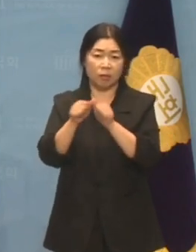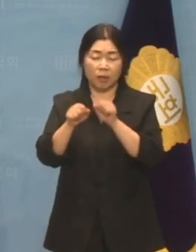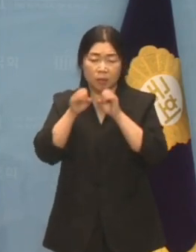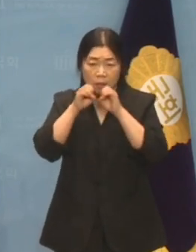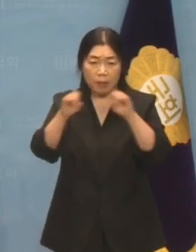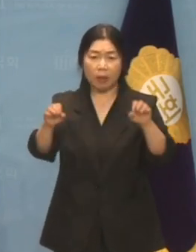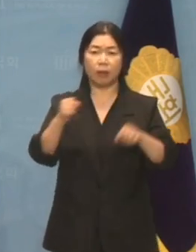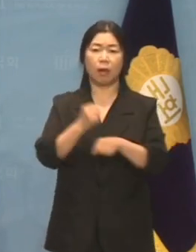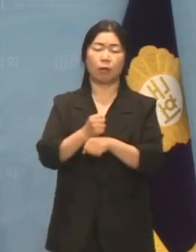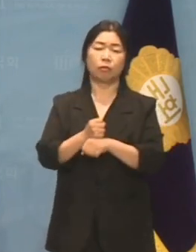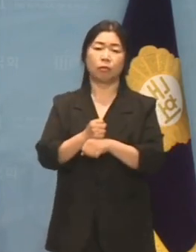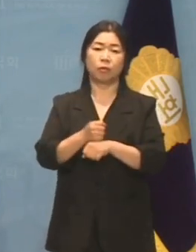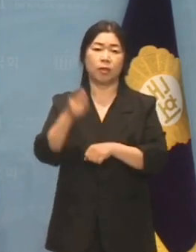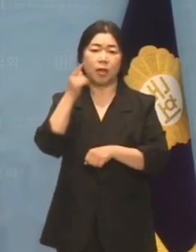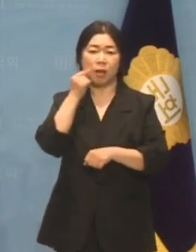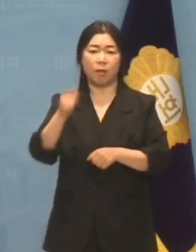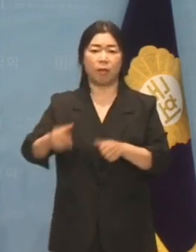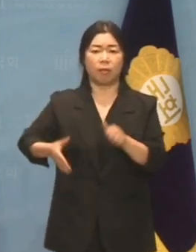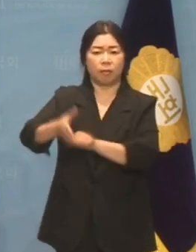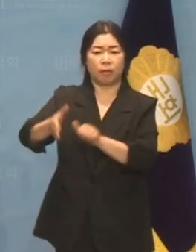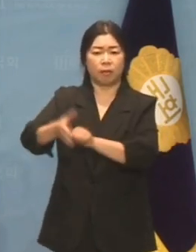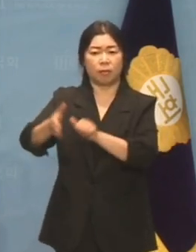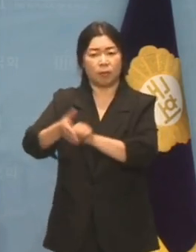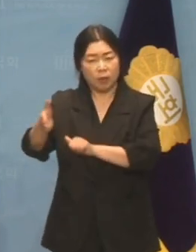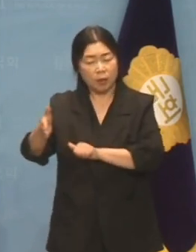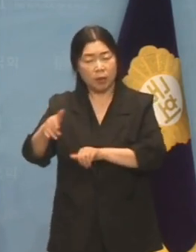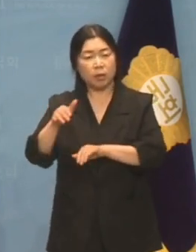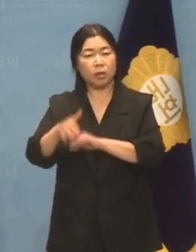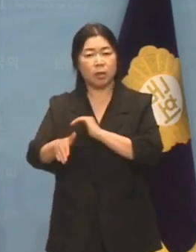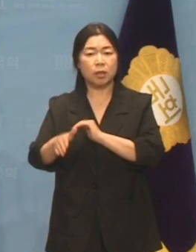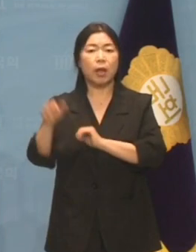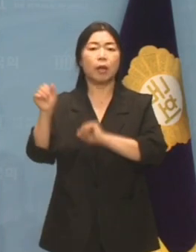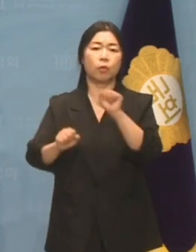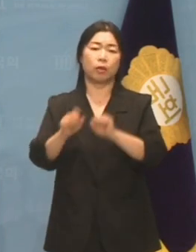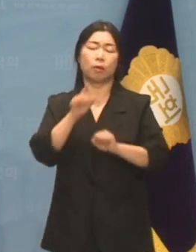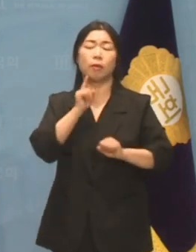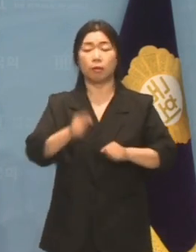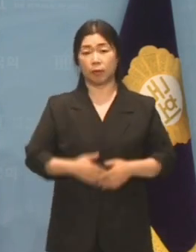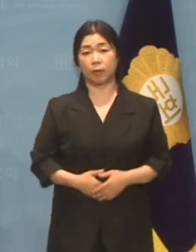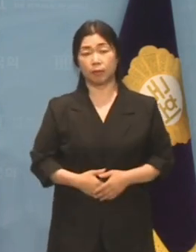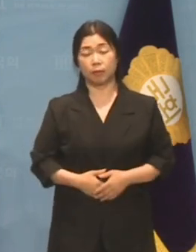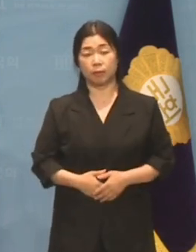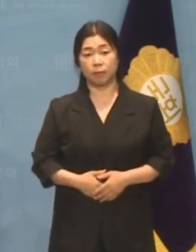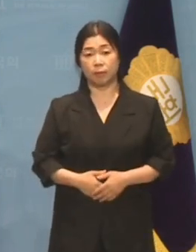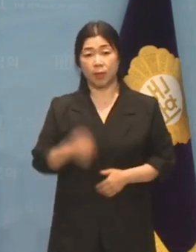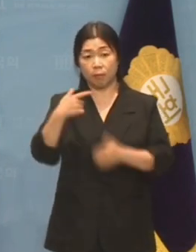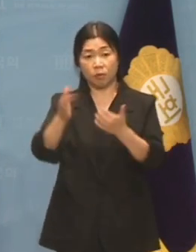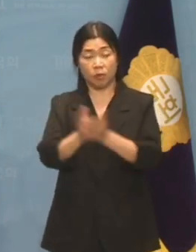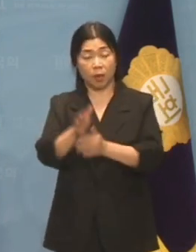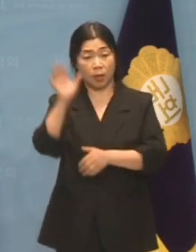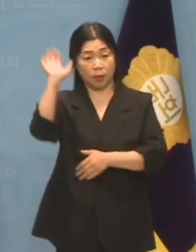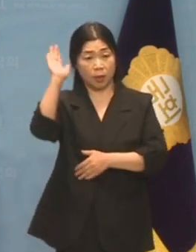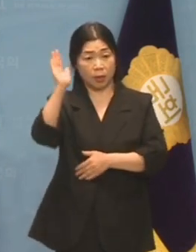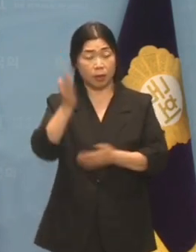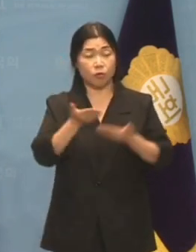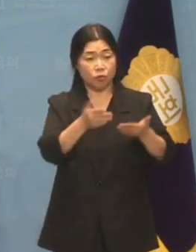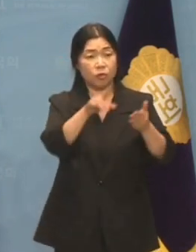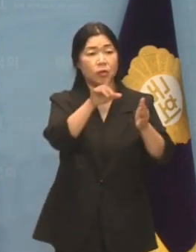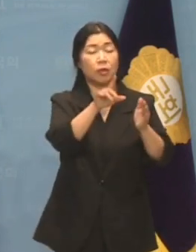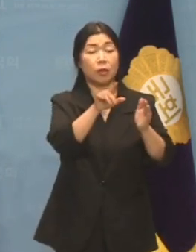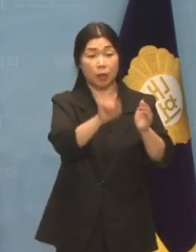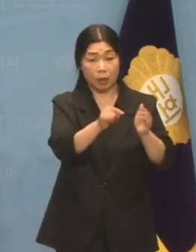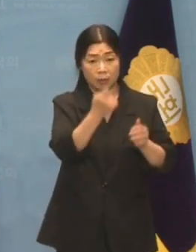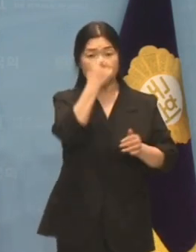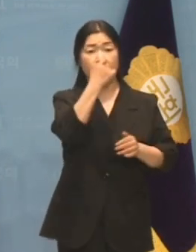드라마 운운하며 막말공세를 퍼부었습니다. 야당의 지적이 그렇게 아팠습니까? 우리